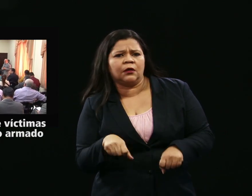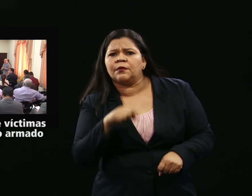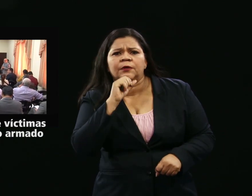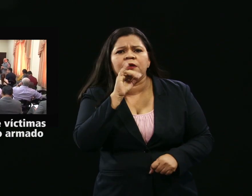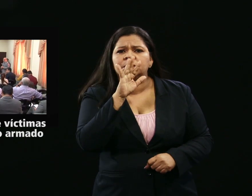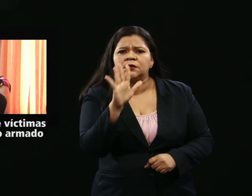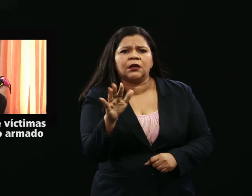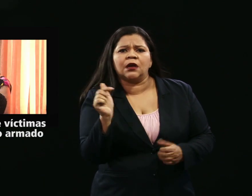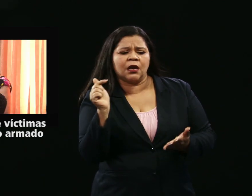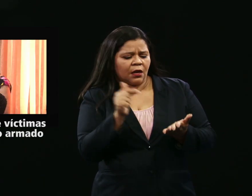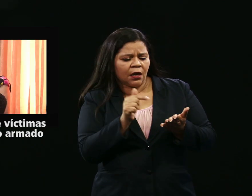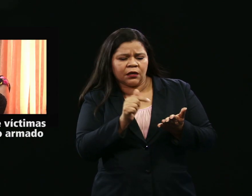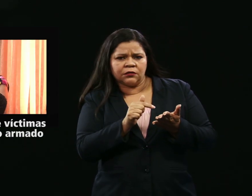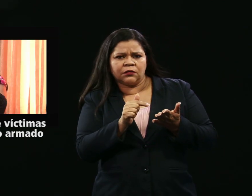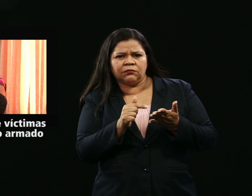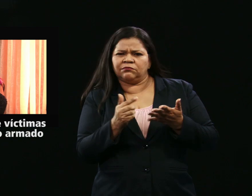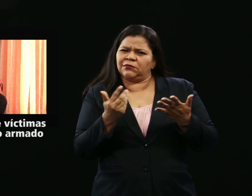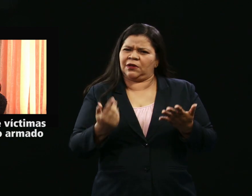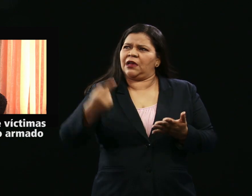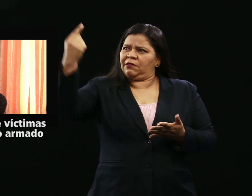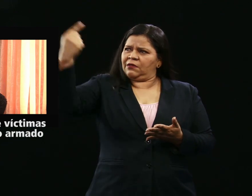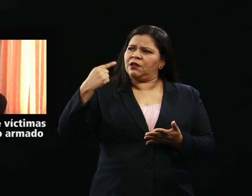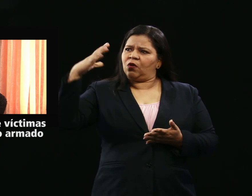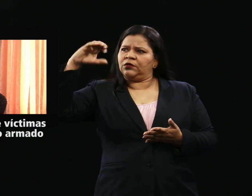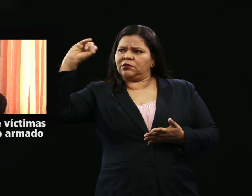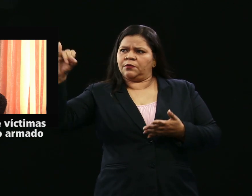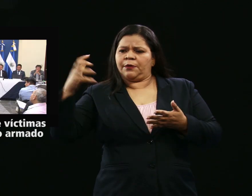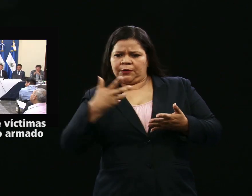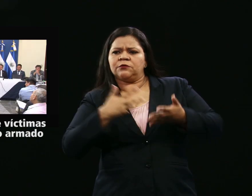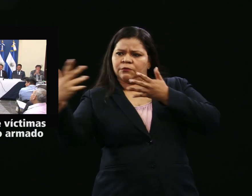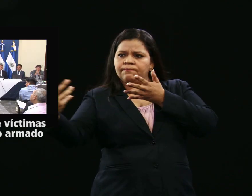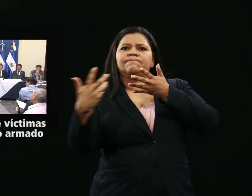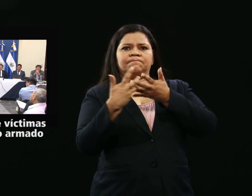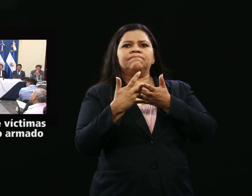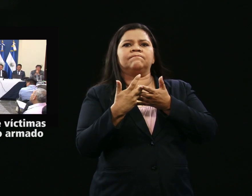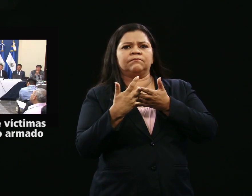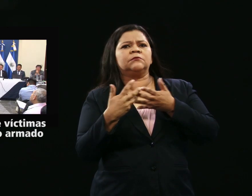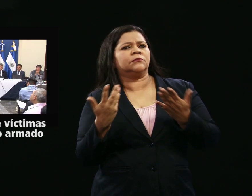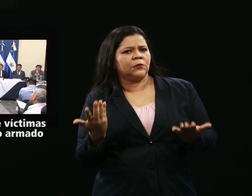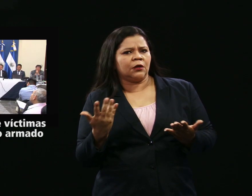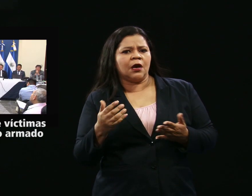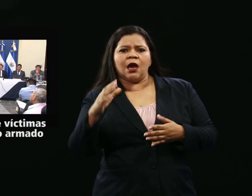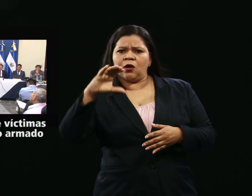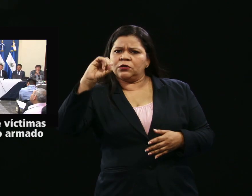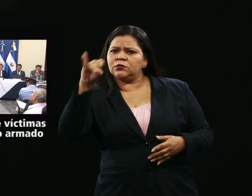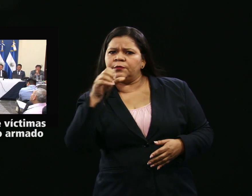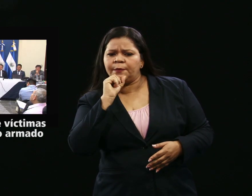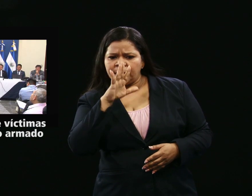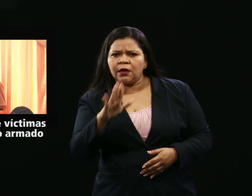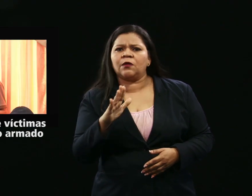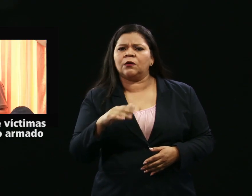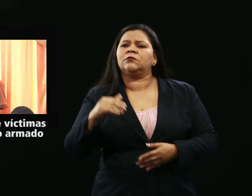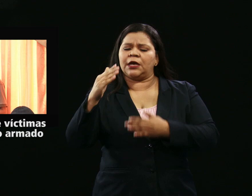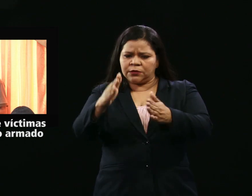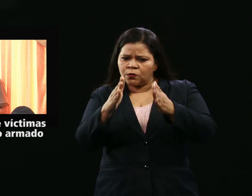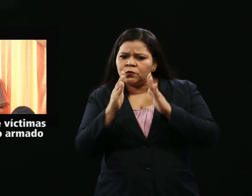no está apegado con el mandato de la Sala, ya que la Sala dijo, escuchen a las víctimas y eso es precisamente